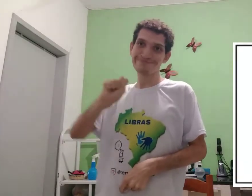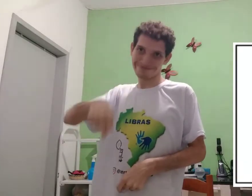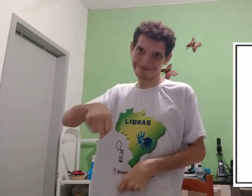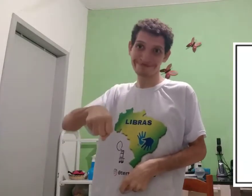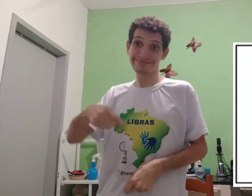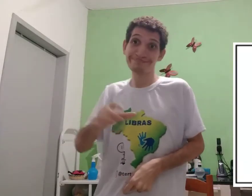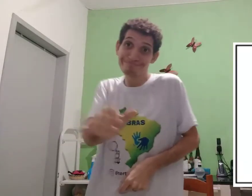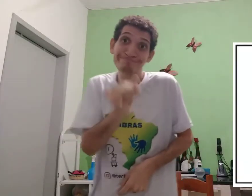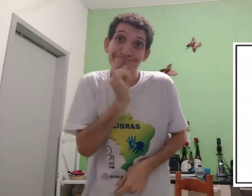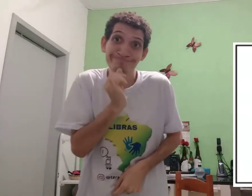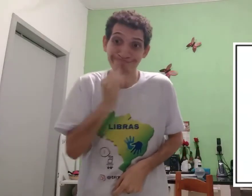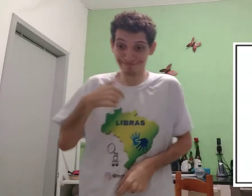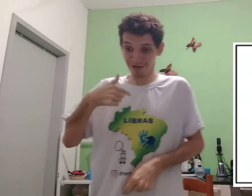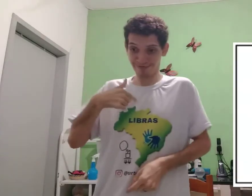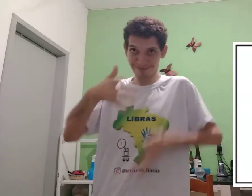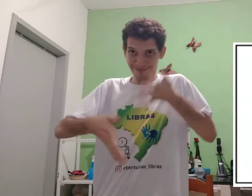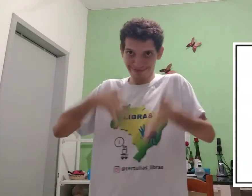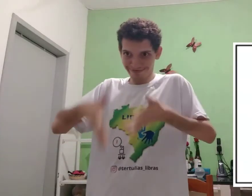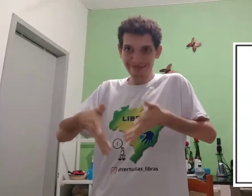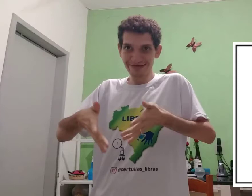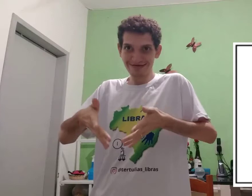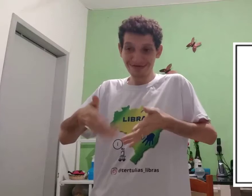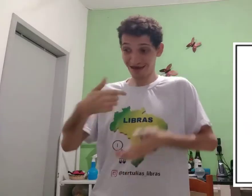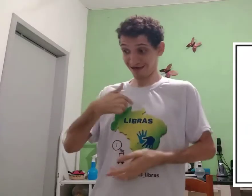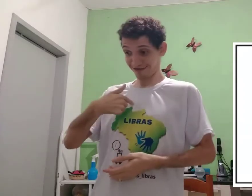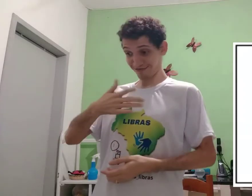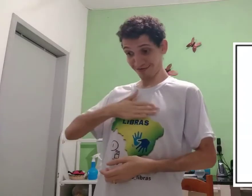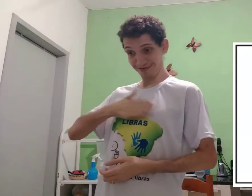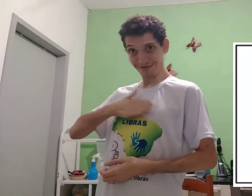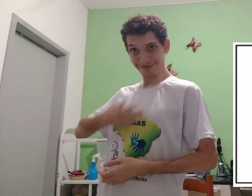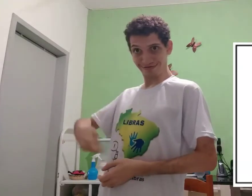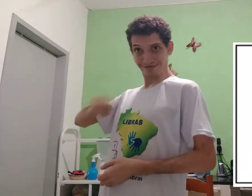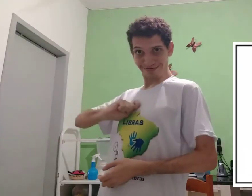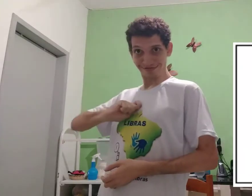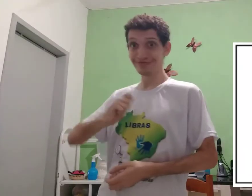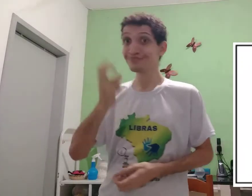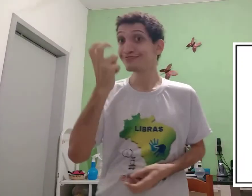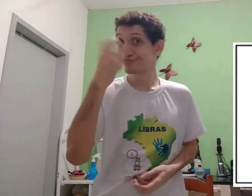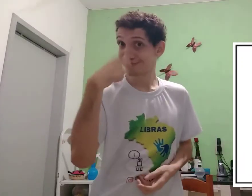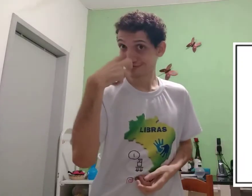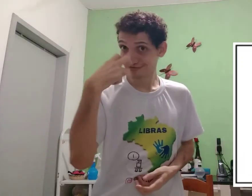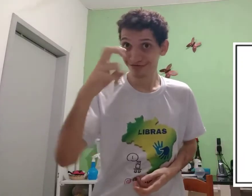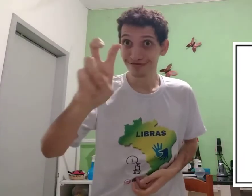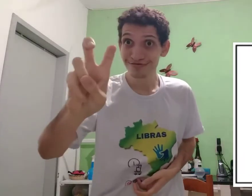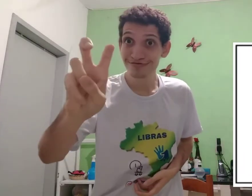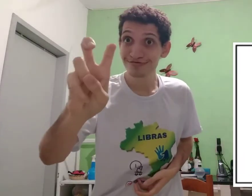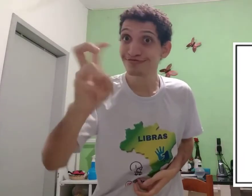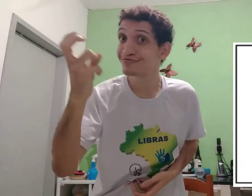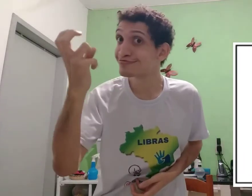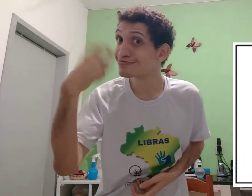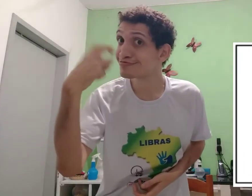Entendeu? Por exemplo, eu sinalizo, eu leio sinal este.